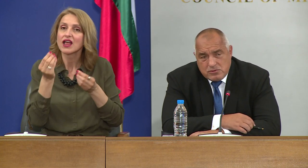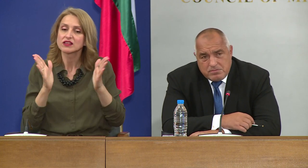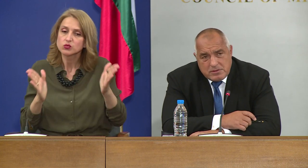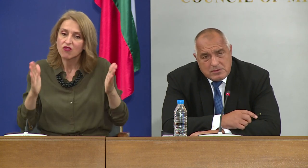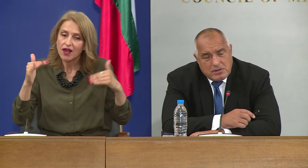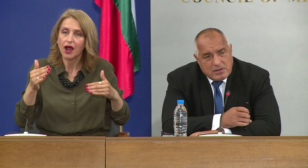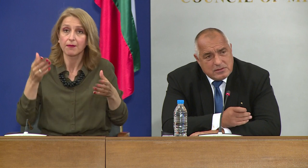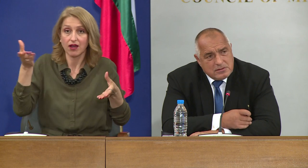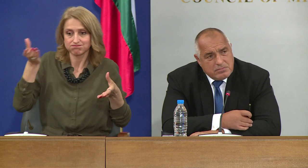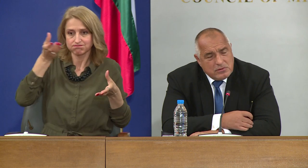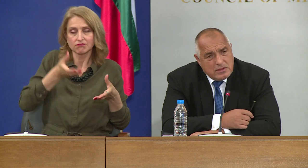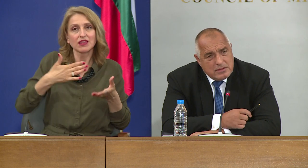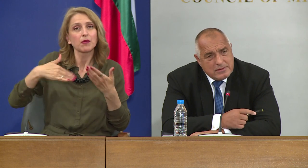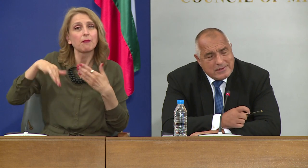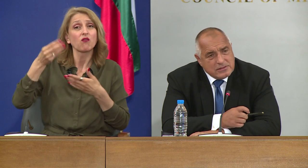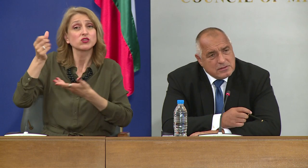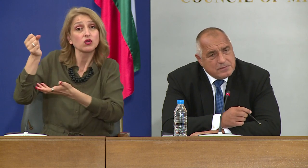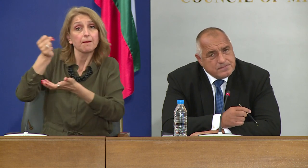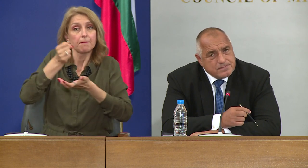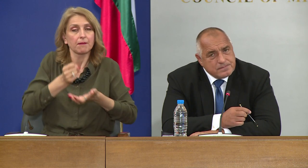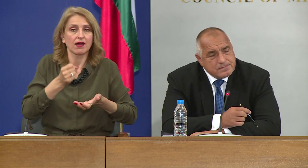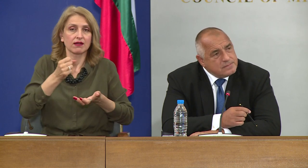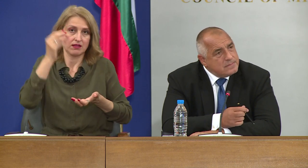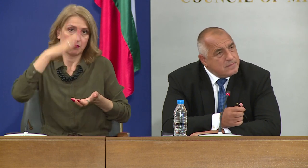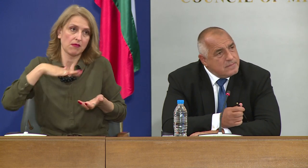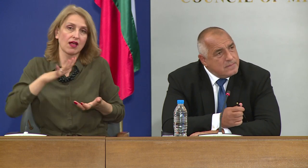повече пари за България за преодоляване на кризата.